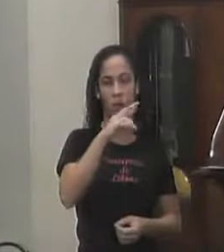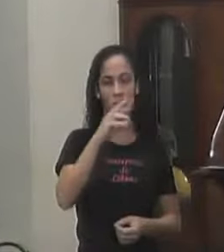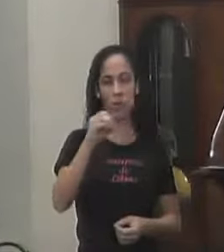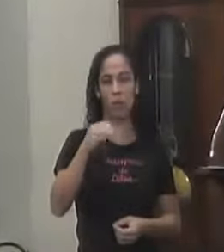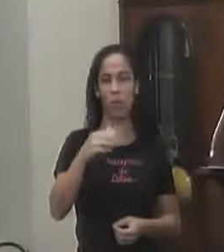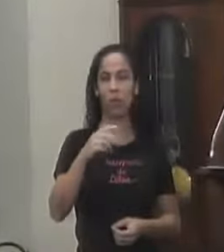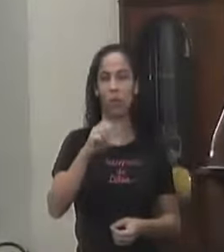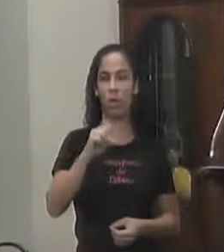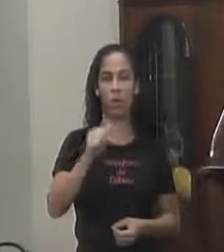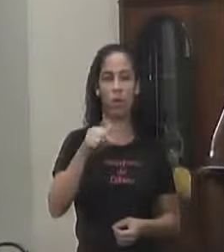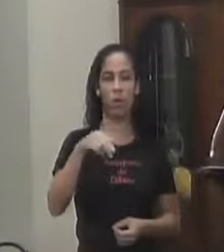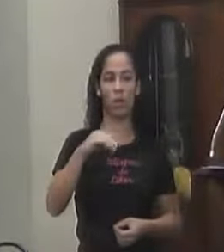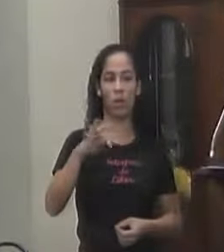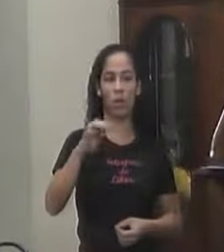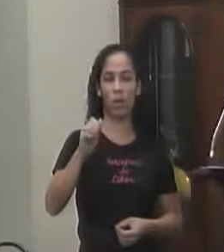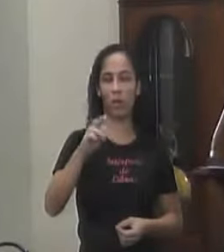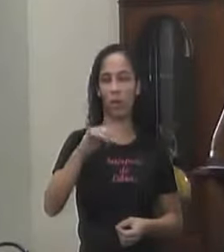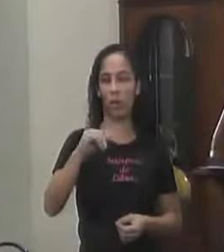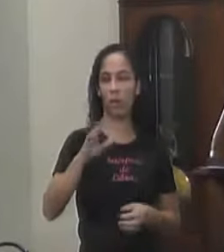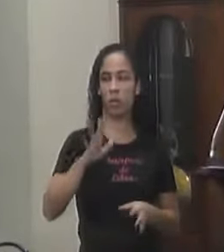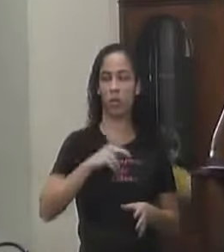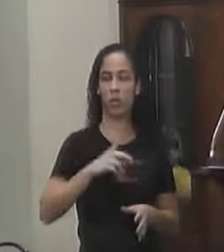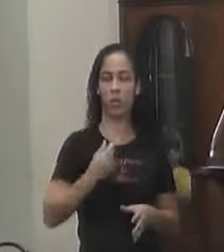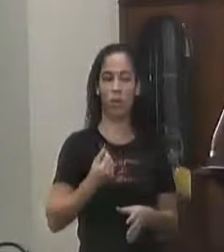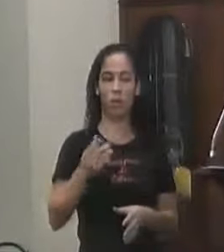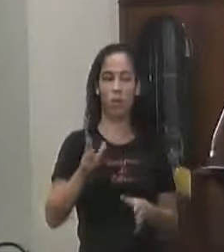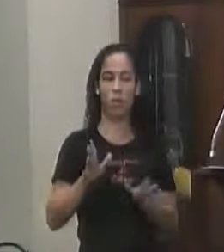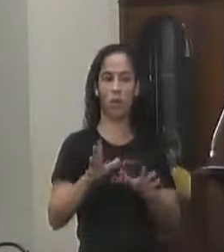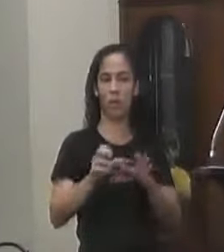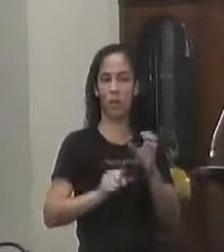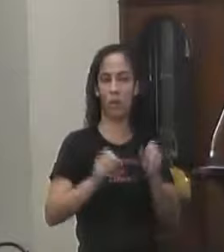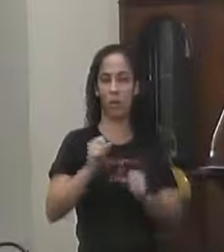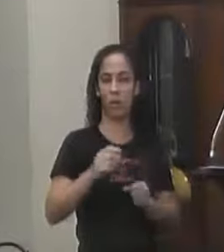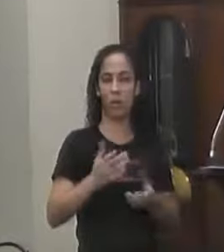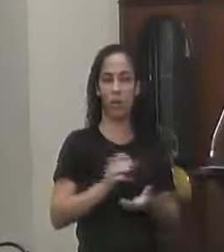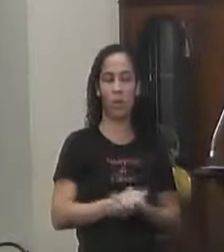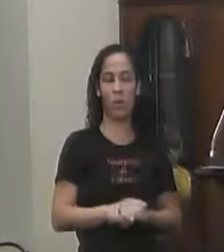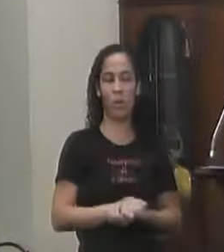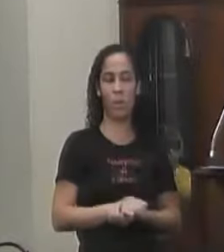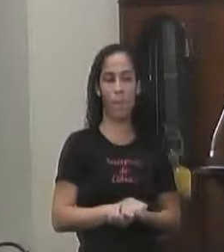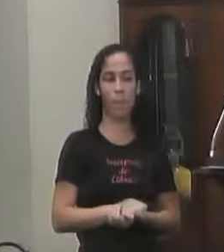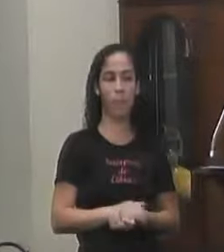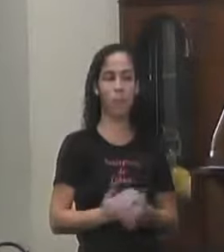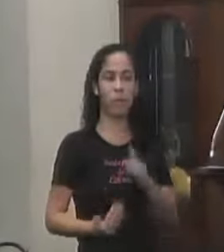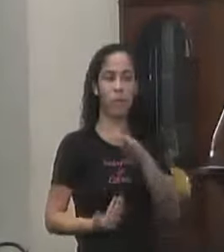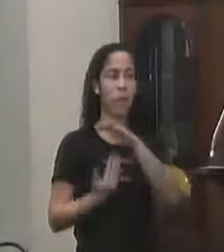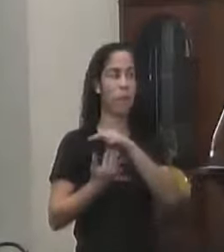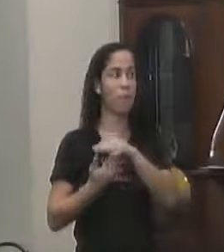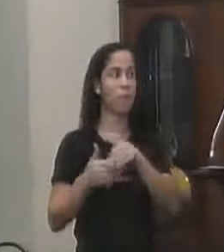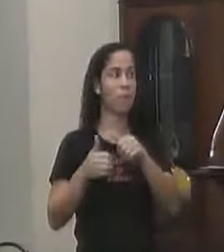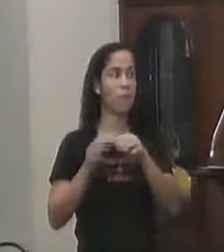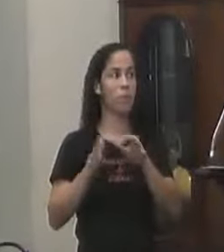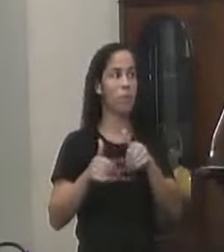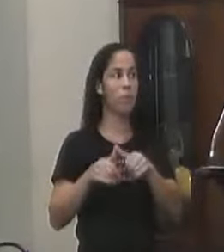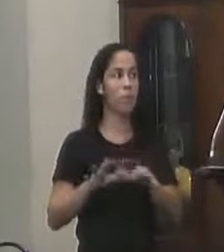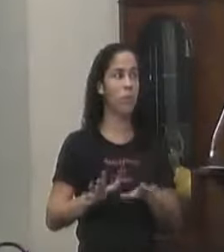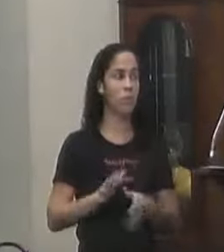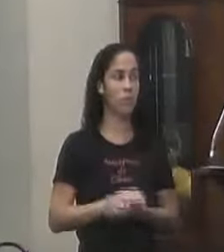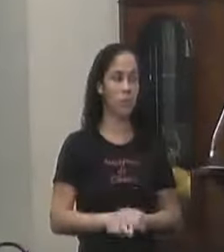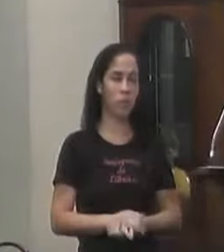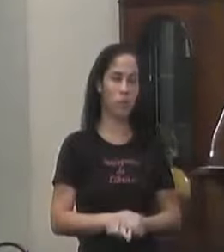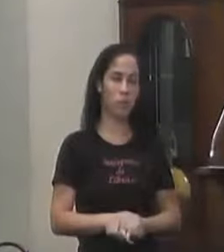nosso dinheiro Já existe Que já leva o lixão para lá O tempo que ele já está lá Já era para ter doado